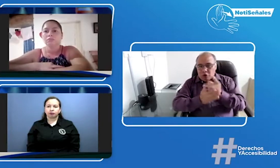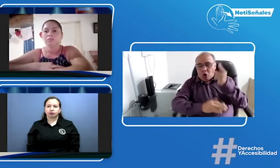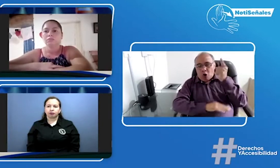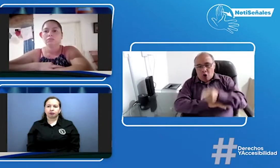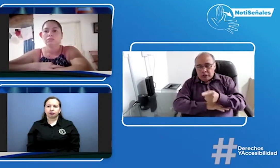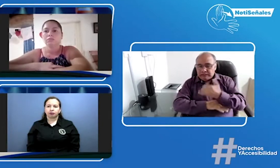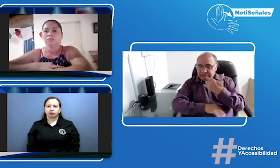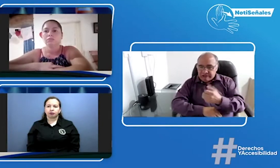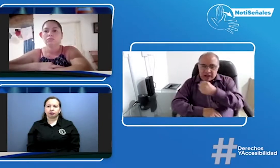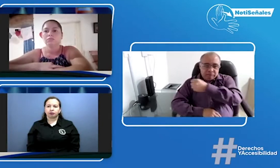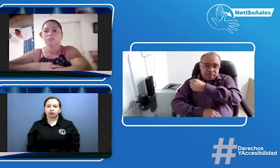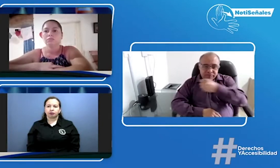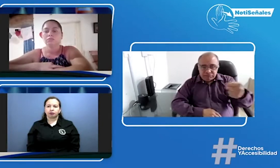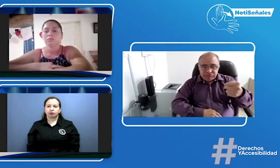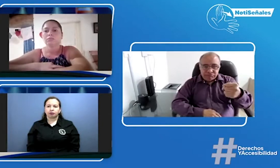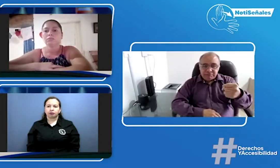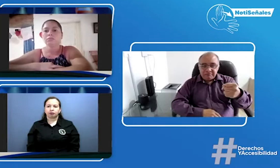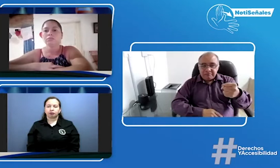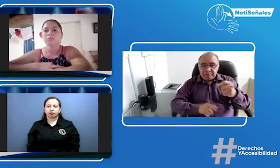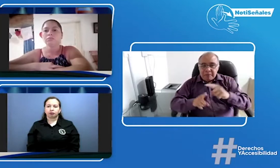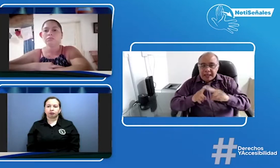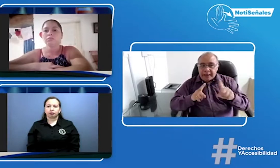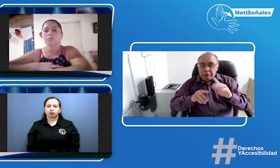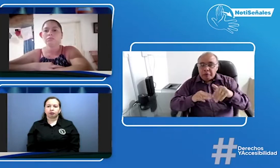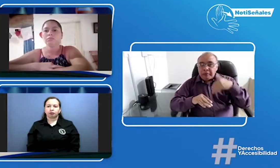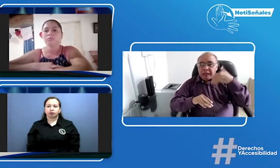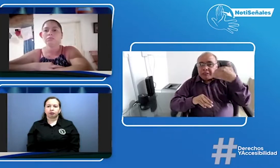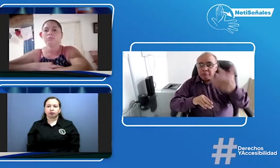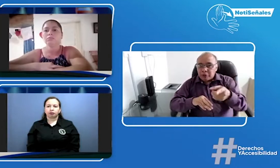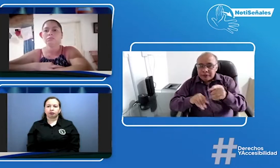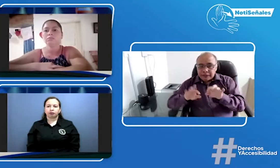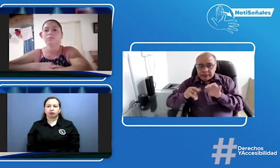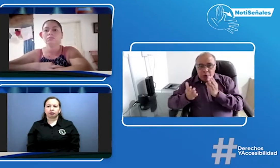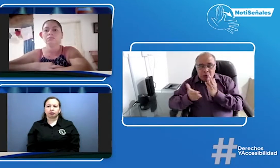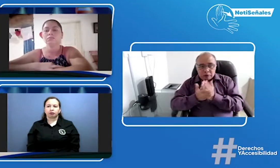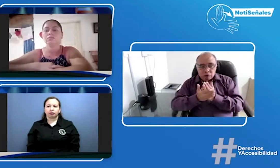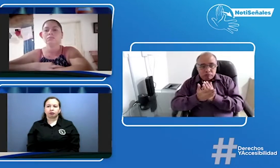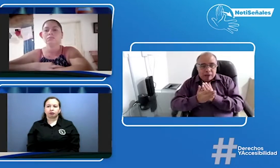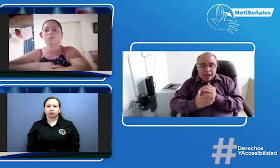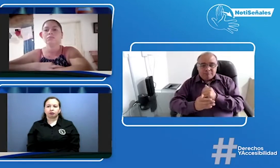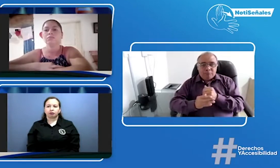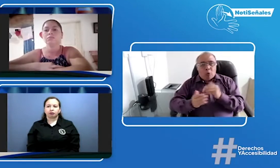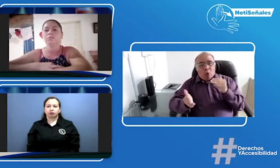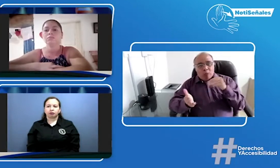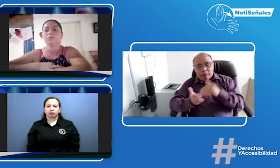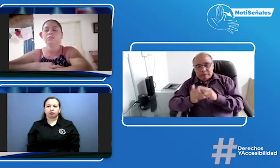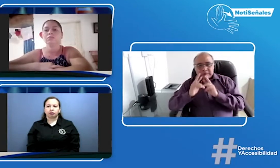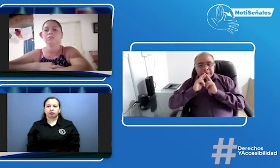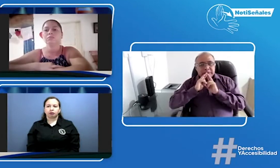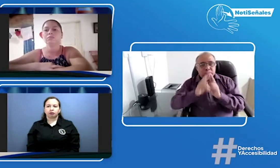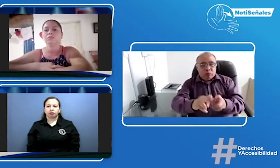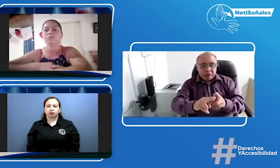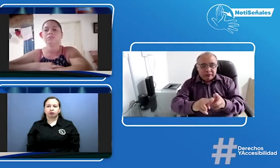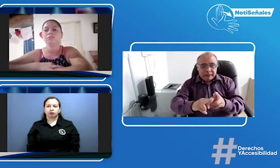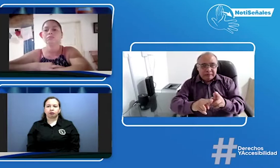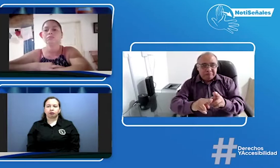se mandó desde el juzgado a la Secretaría de Educación, pero vi que después la Secretaría de Educación